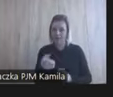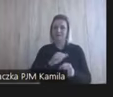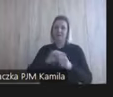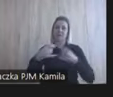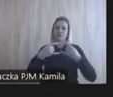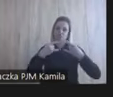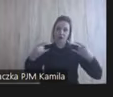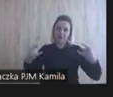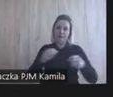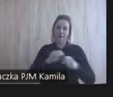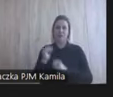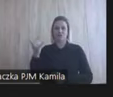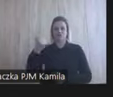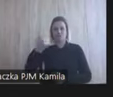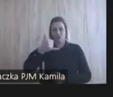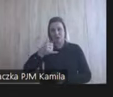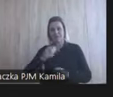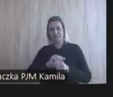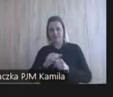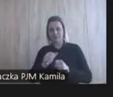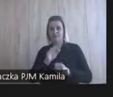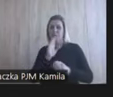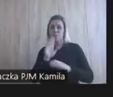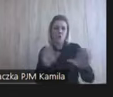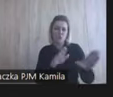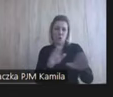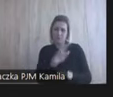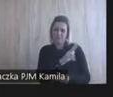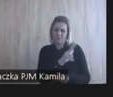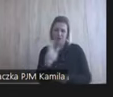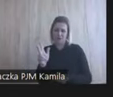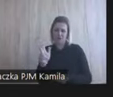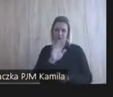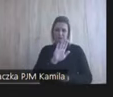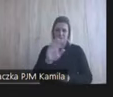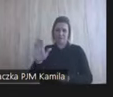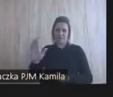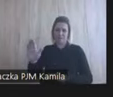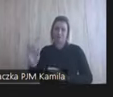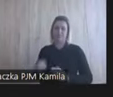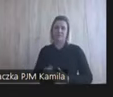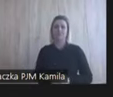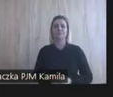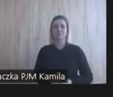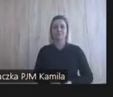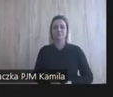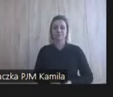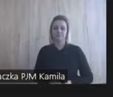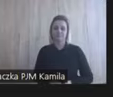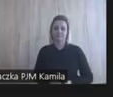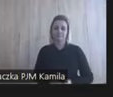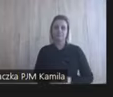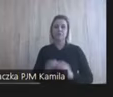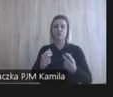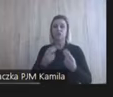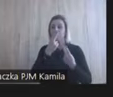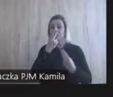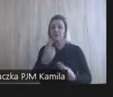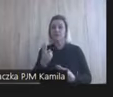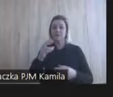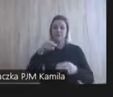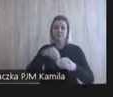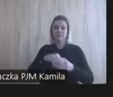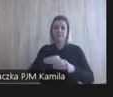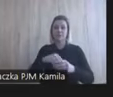czajnik. To w żaden sposób nie wyczerpuje, nie wyczerpuje to, co tutaj widzicie z